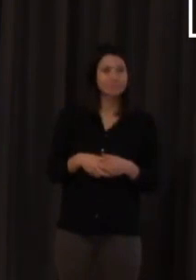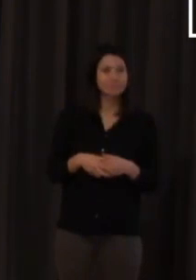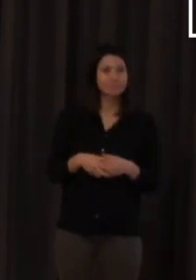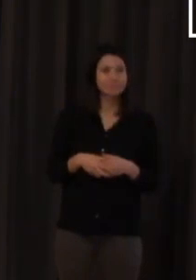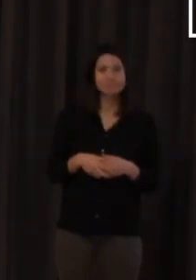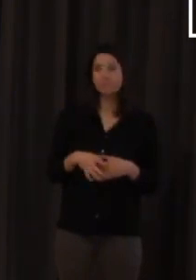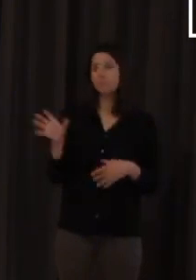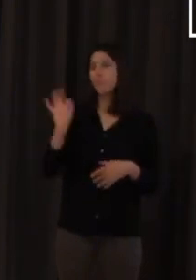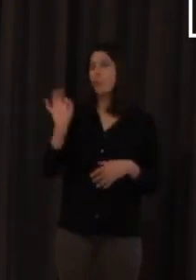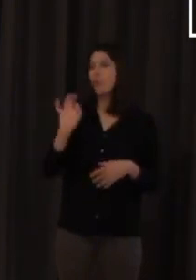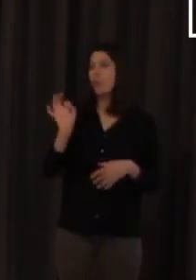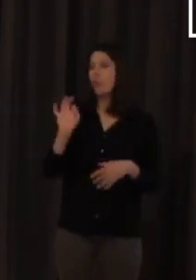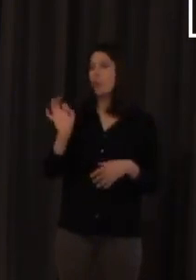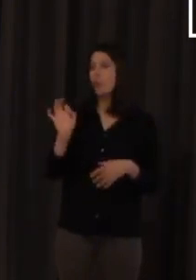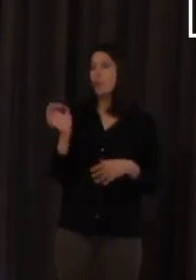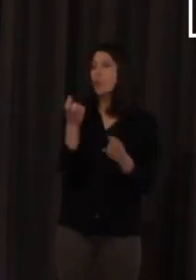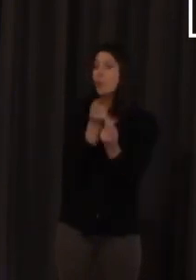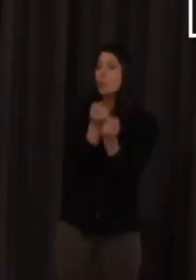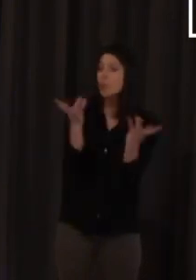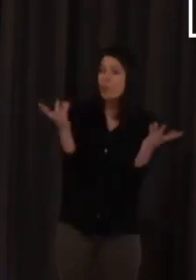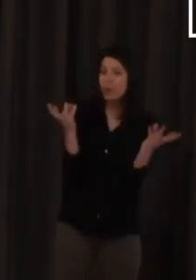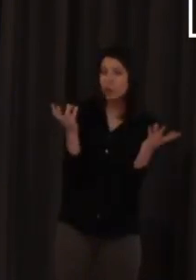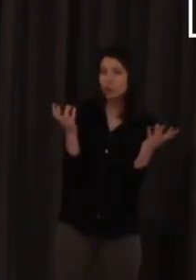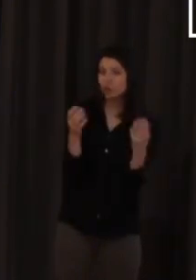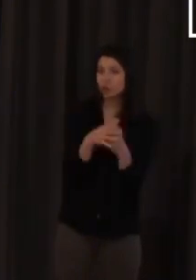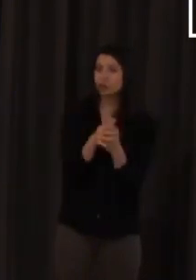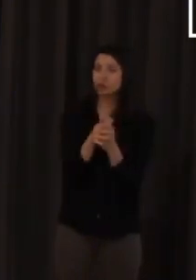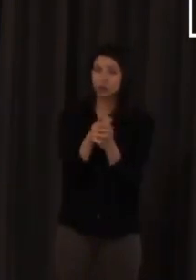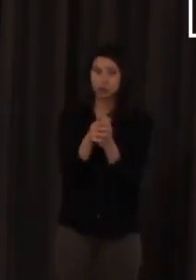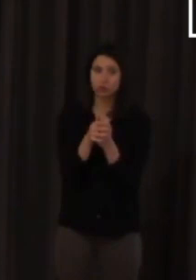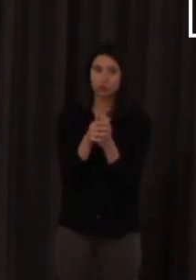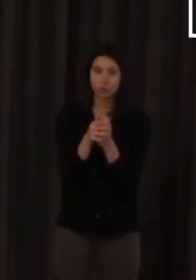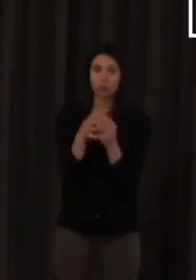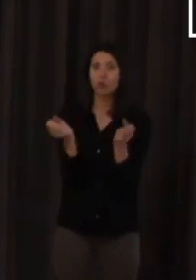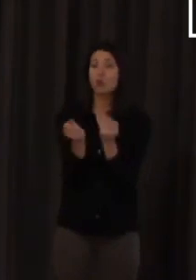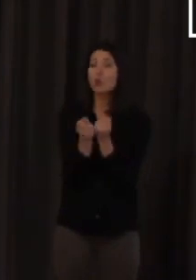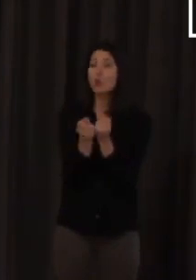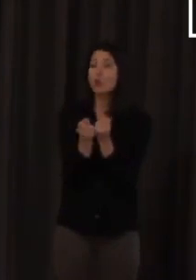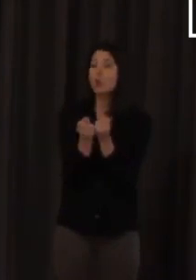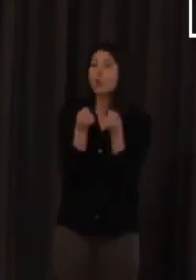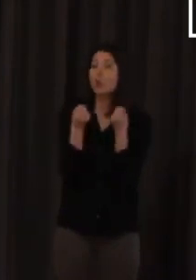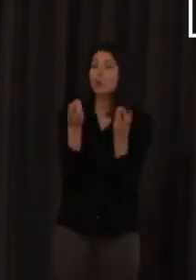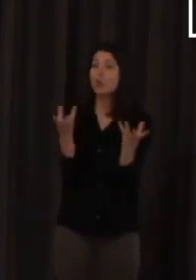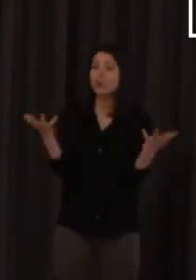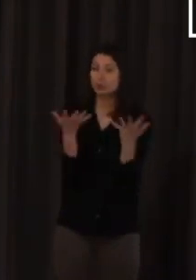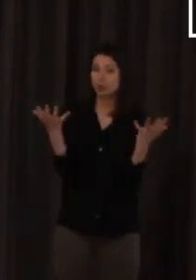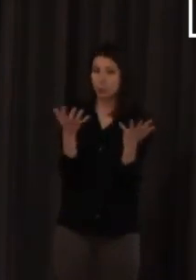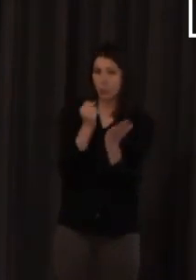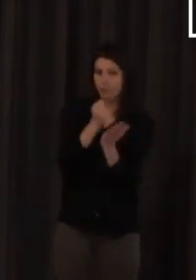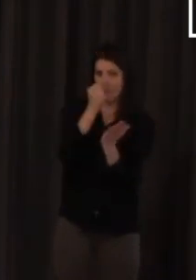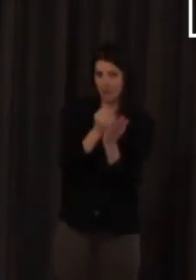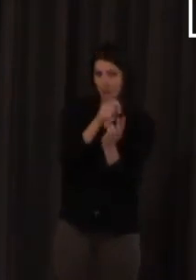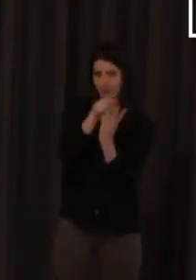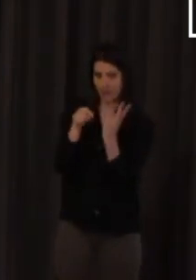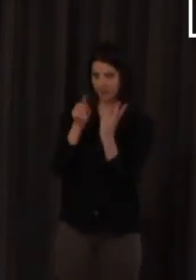los números que he visto por ahí que tal los números por ejemplo hay tres formas se representan tres cosas en este sistema